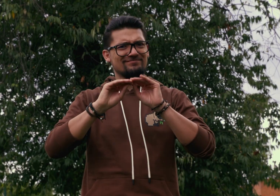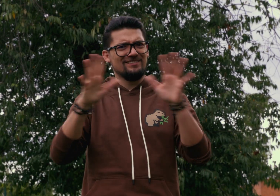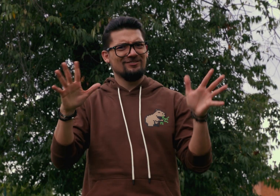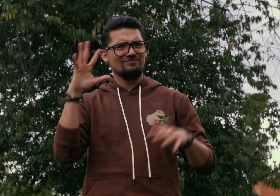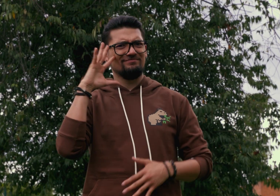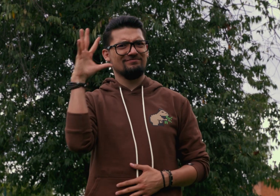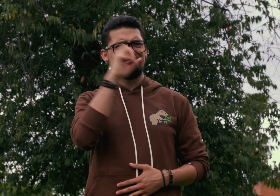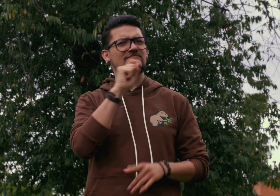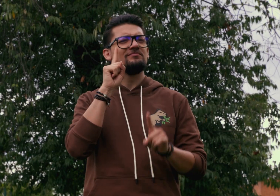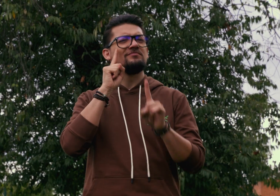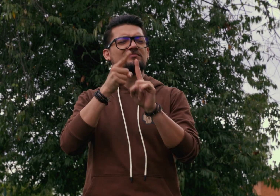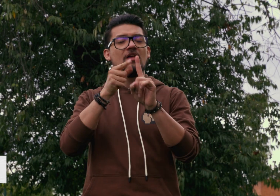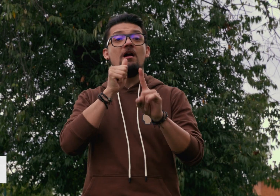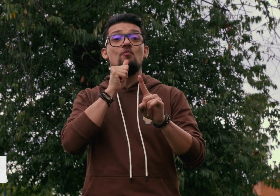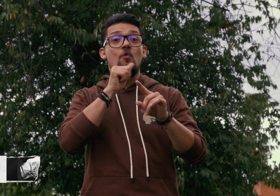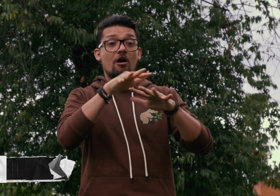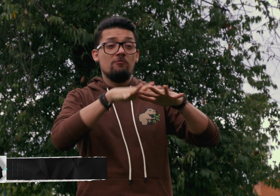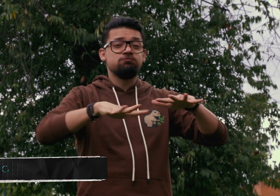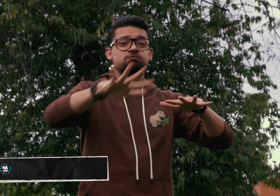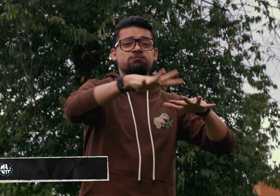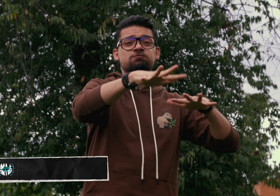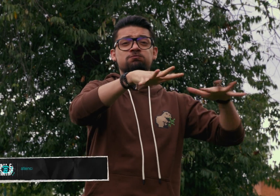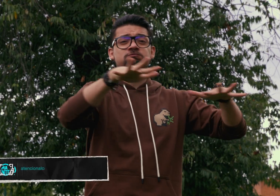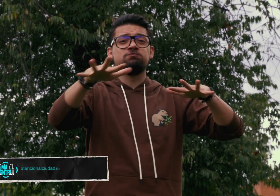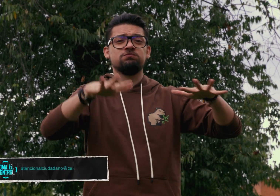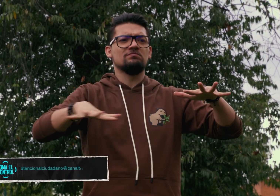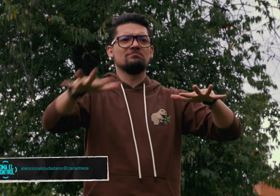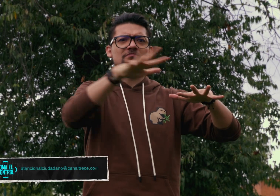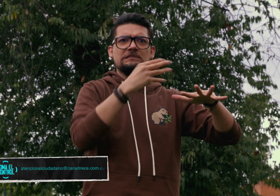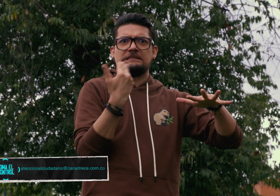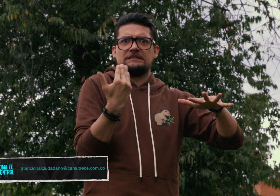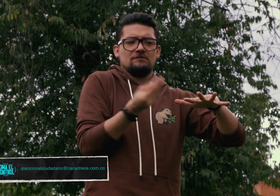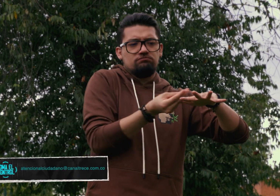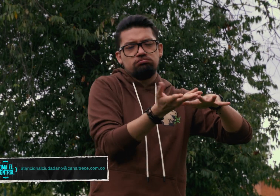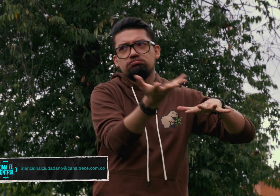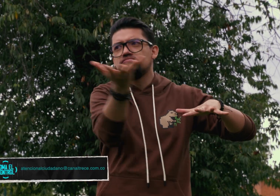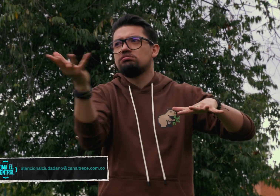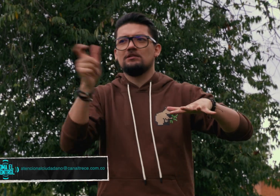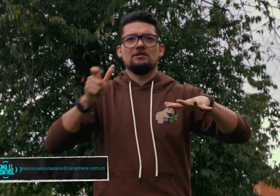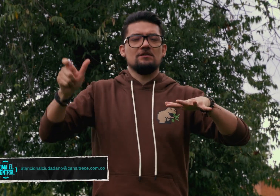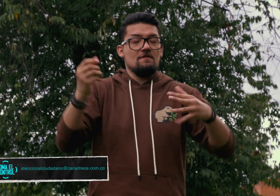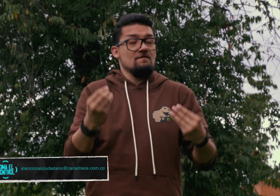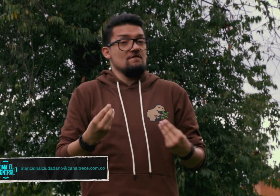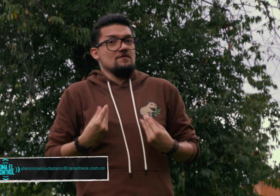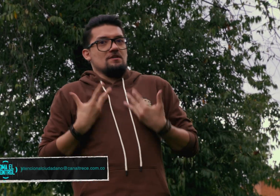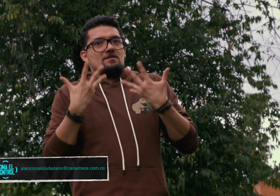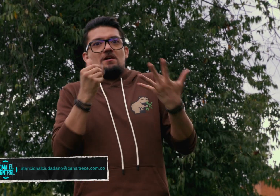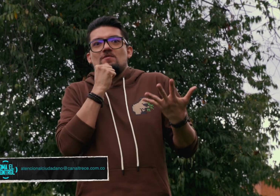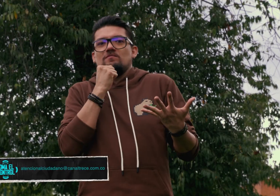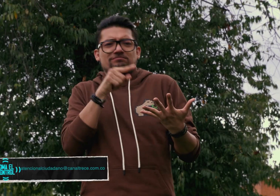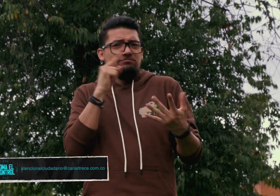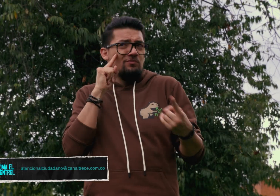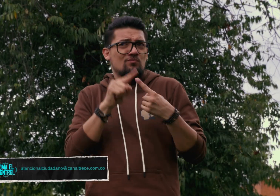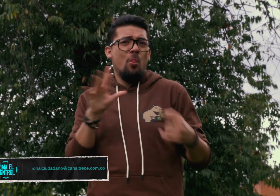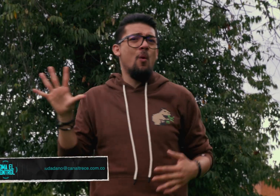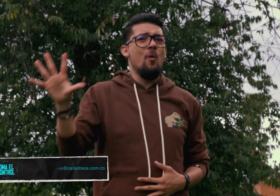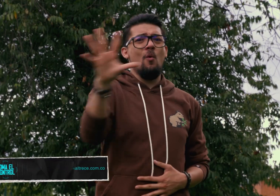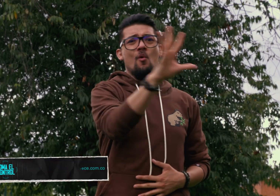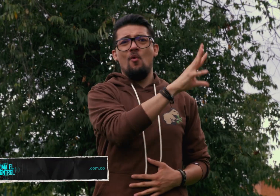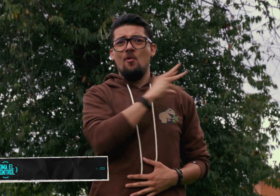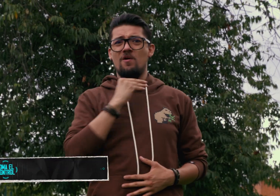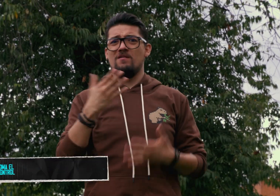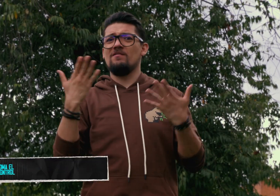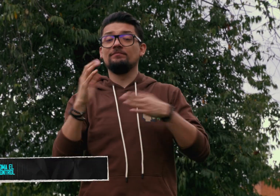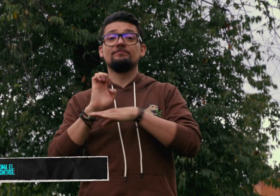Sí, el trabajo por mantener el agua en cantidades suficientes para la vida es de todos. Por eso existen entidades,